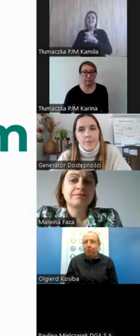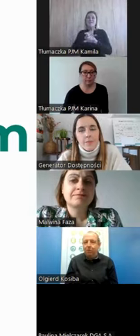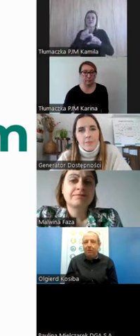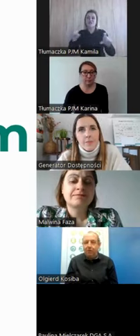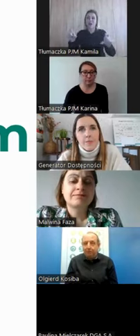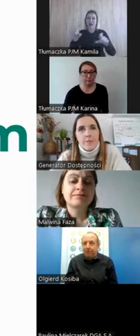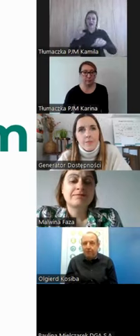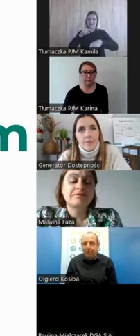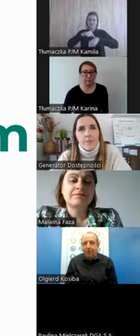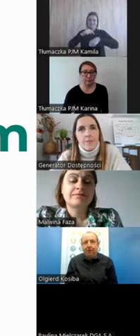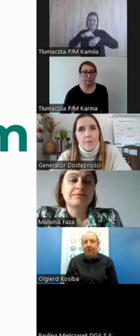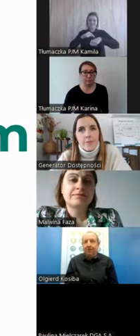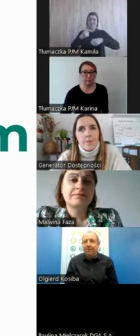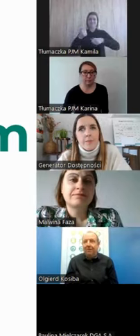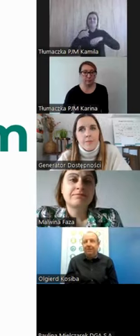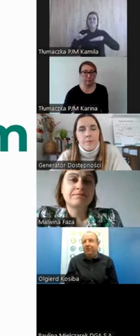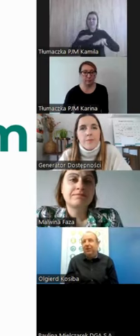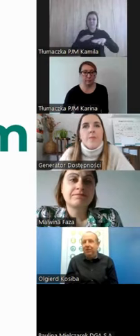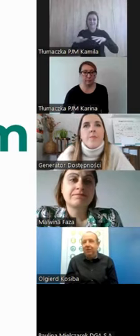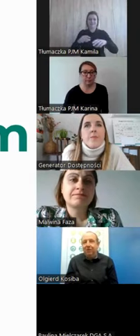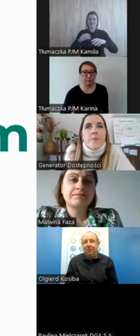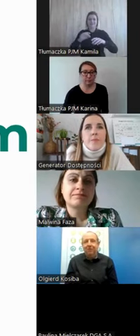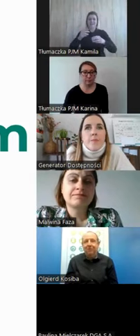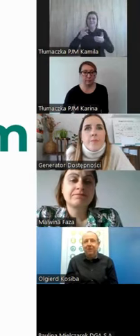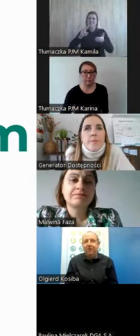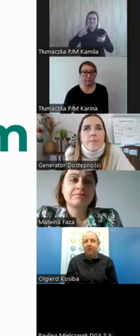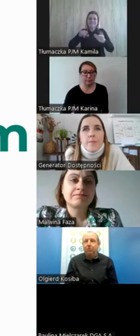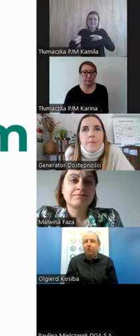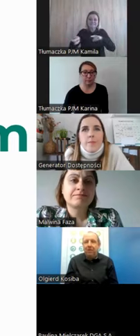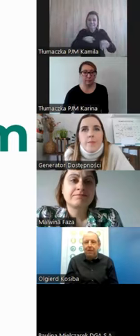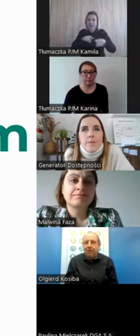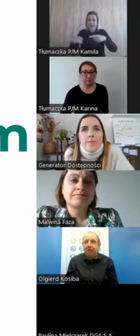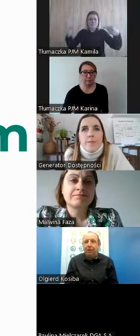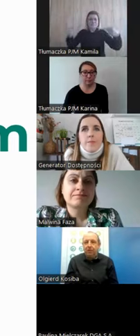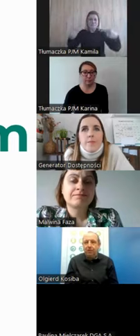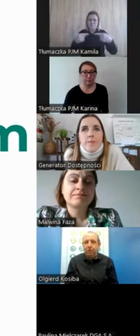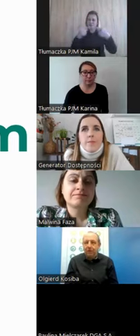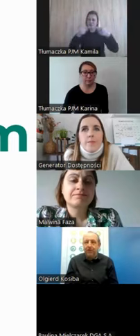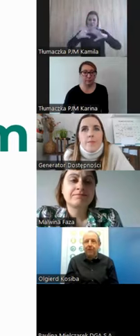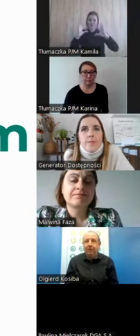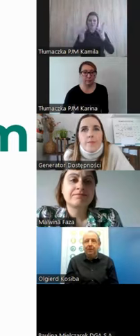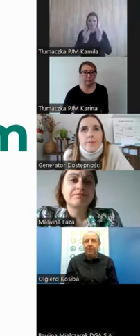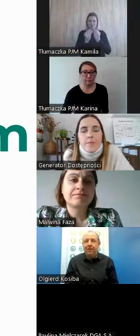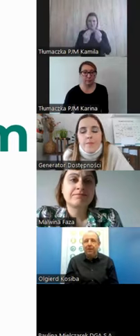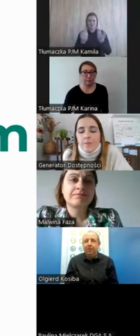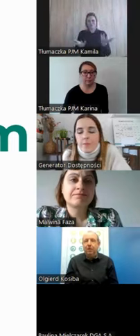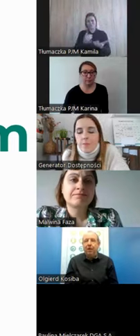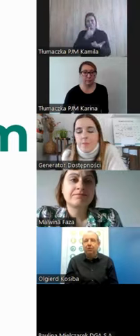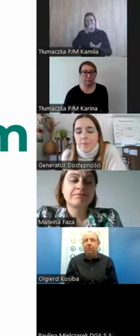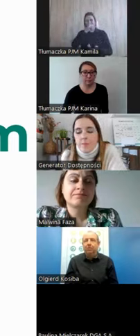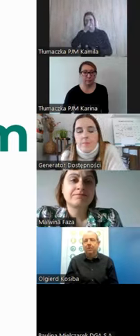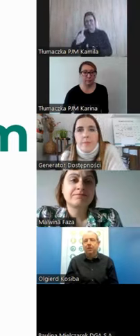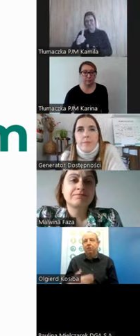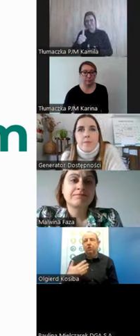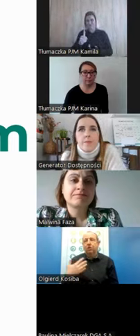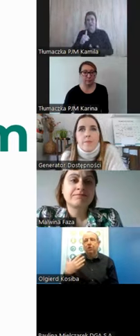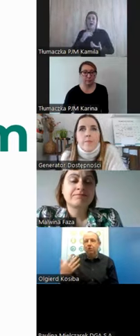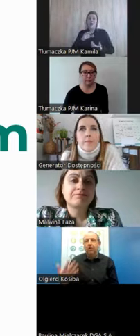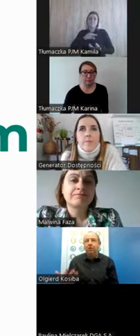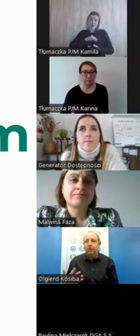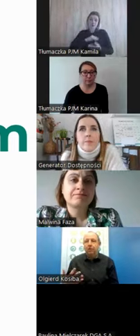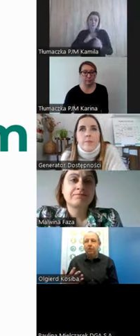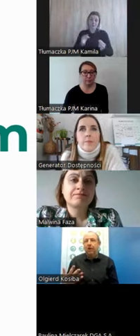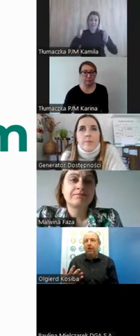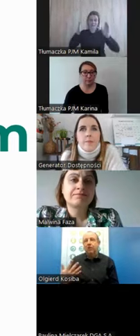znaku, który będzie pasował wszędzie, to wiecie, to może teraz, jak Facebook jest. Bo jak zaczął się